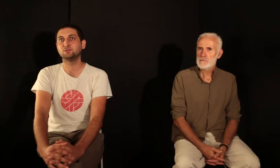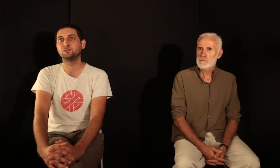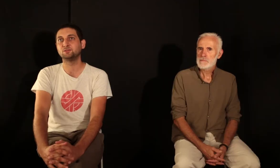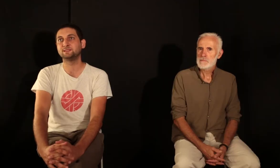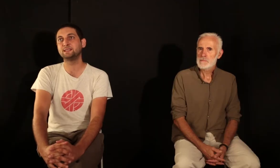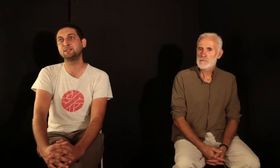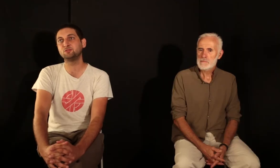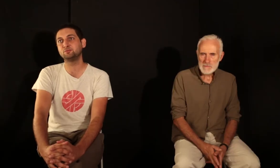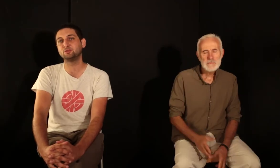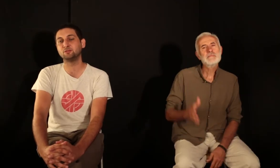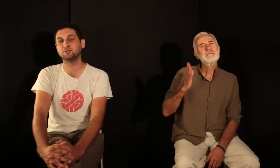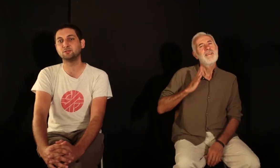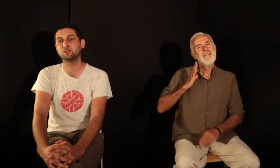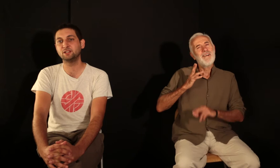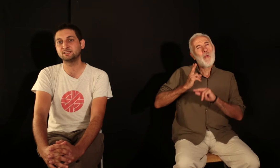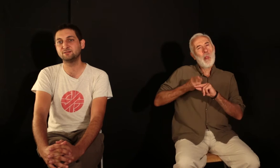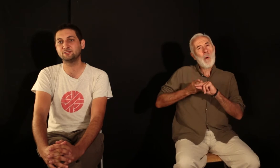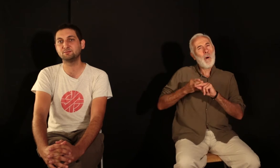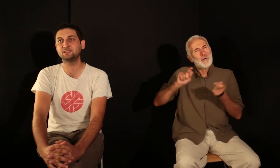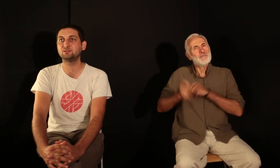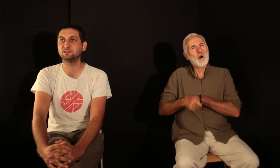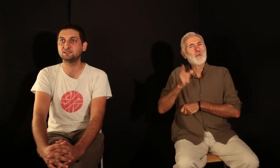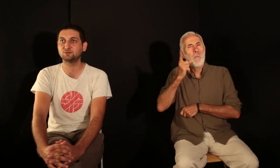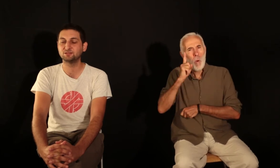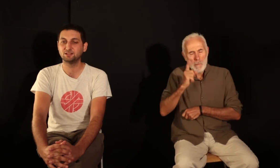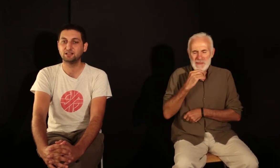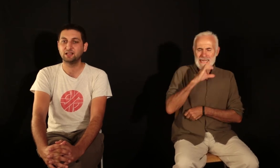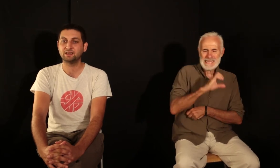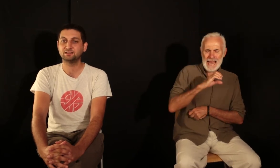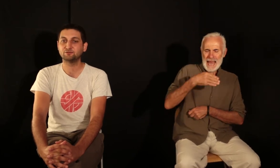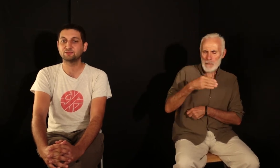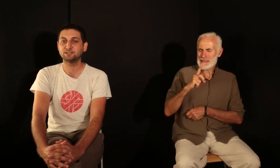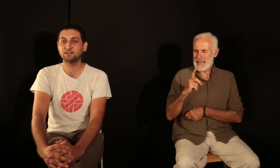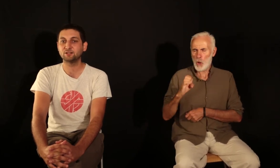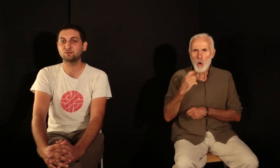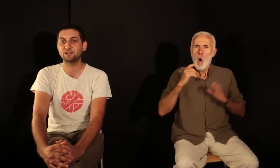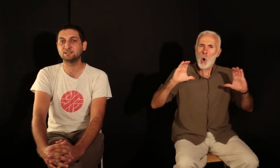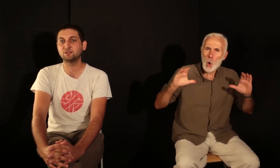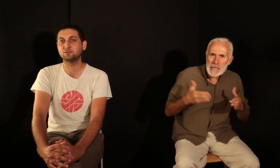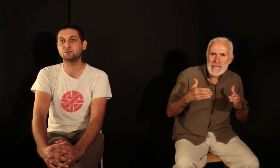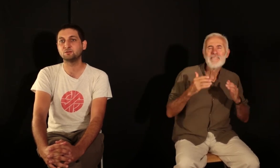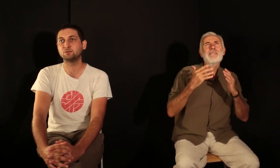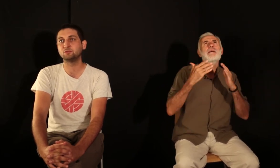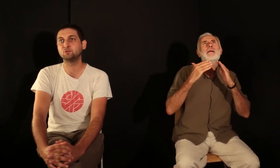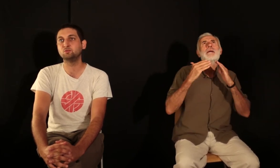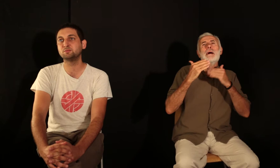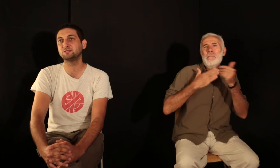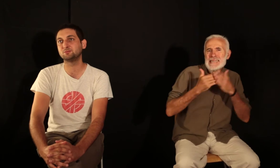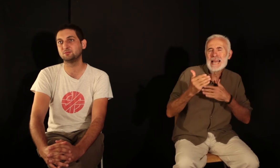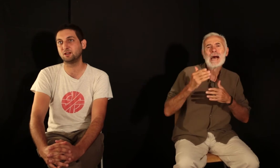Le CMDE, pour Collectif des métiers de l'édition, a été fondé avec, on va dire, une double ambition. A